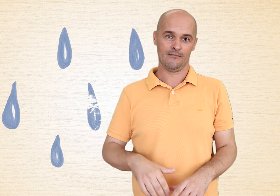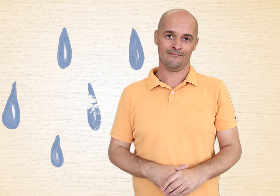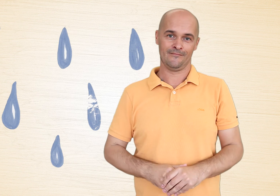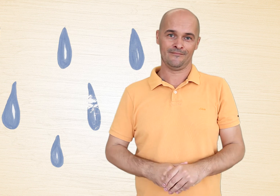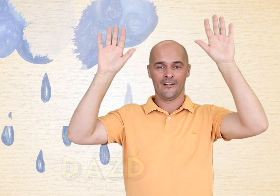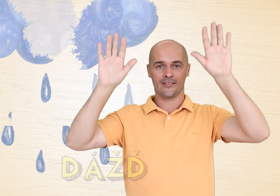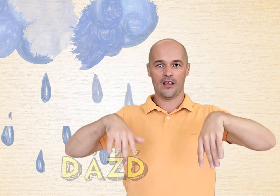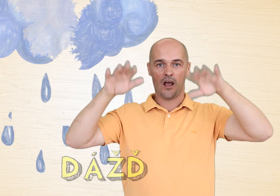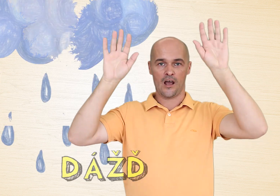Dášť